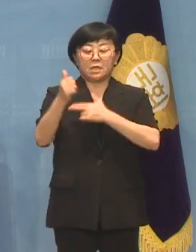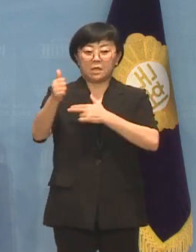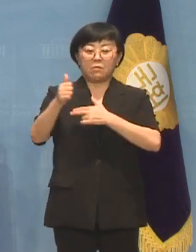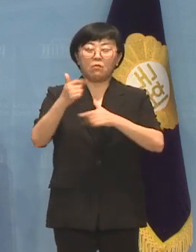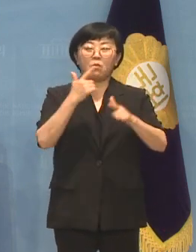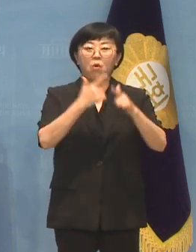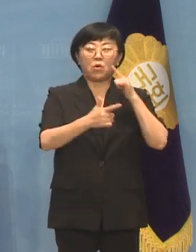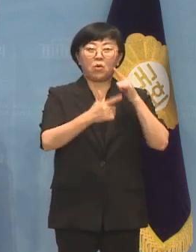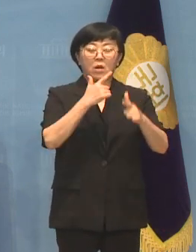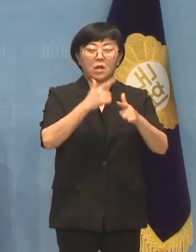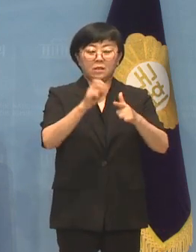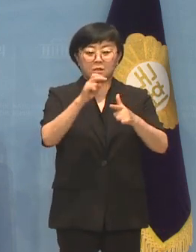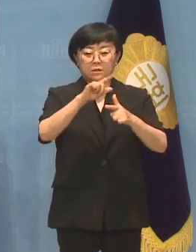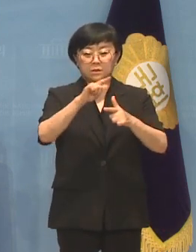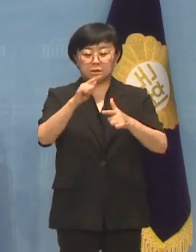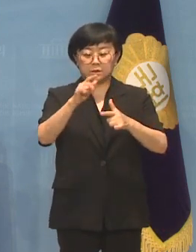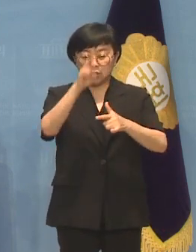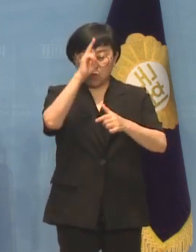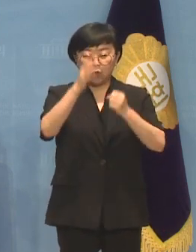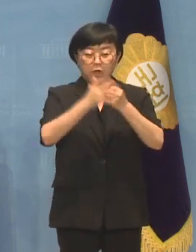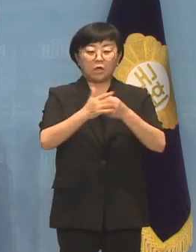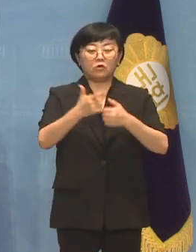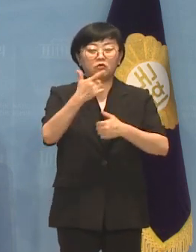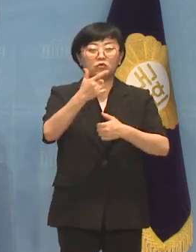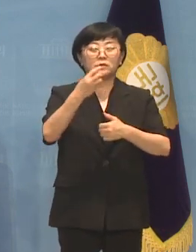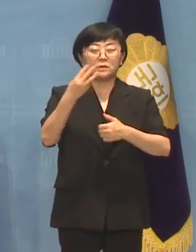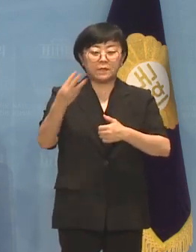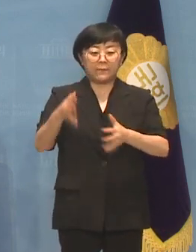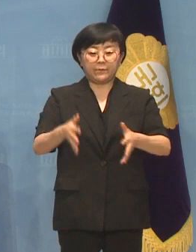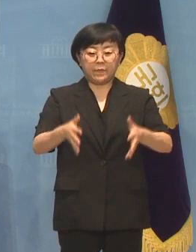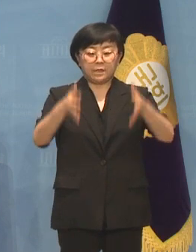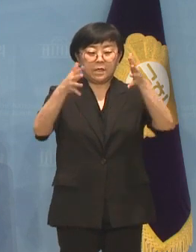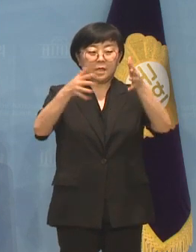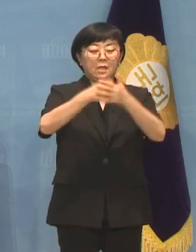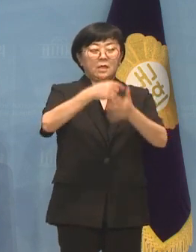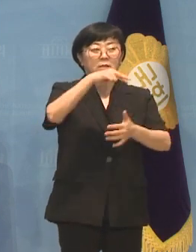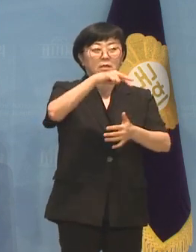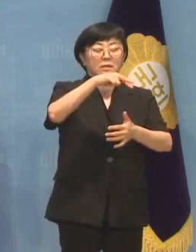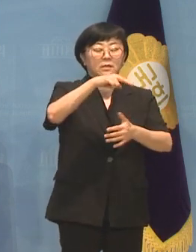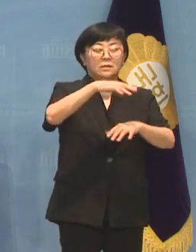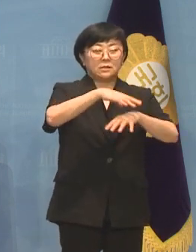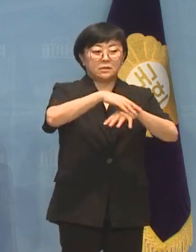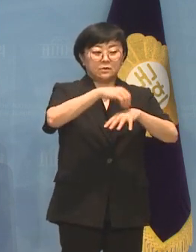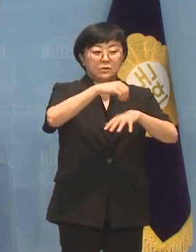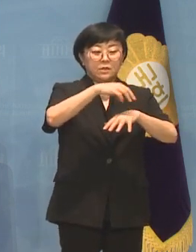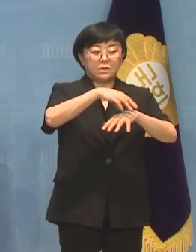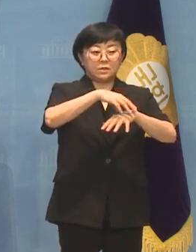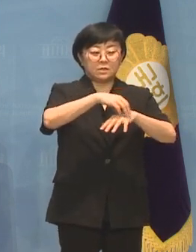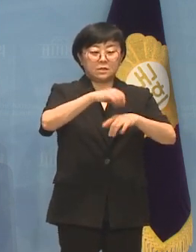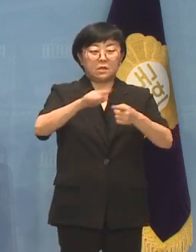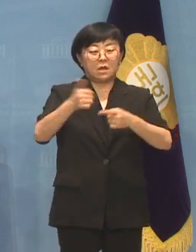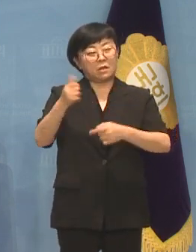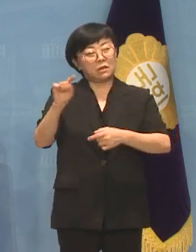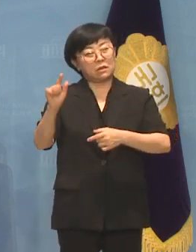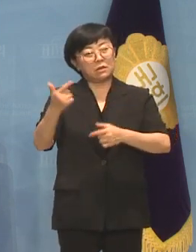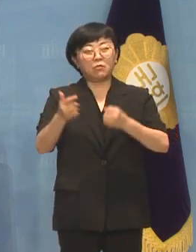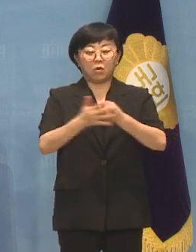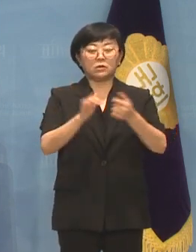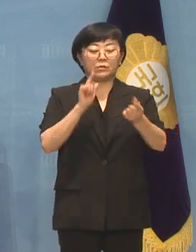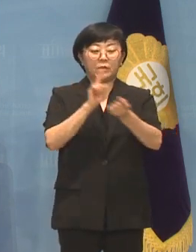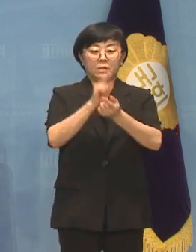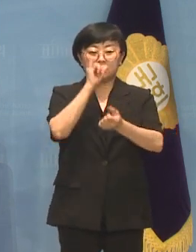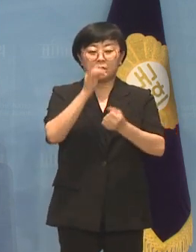목요일 정우회 63빌딩에서 서한 의원 진선협회 대표단 한용오찬을 주최합니다